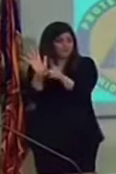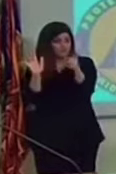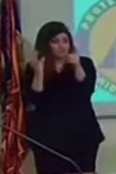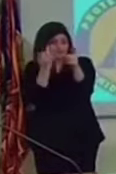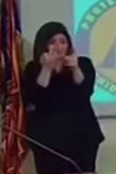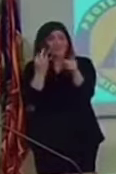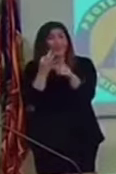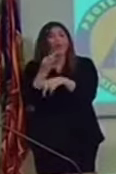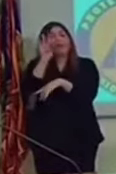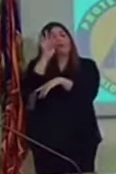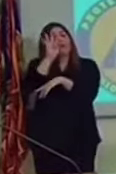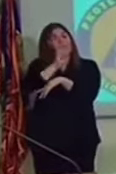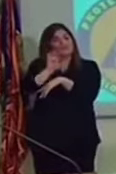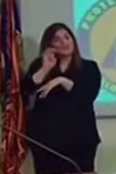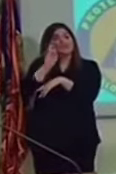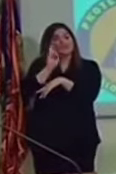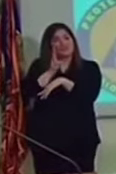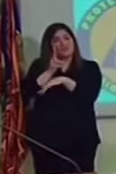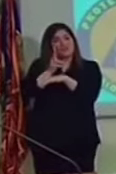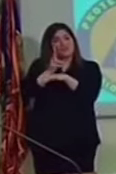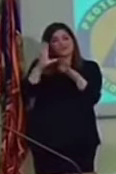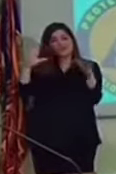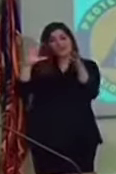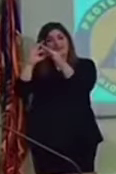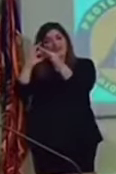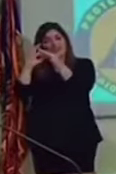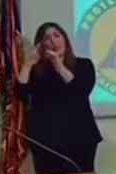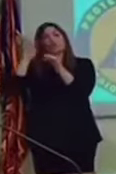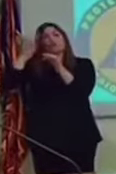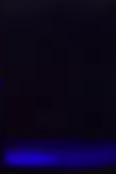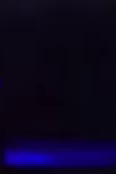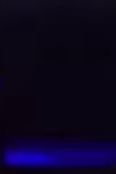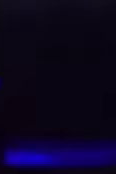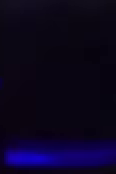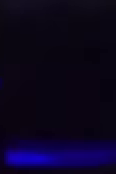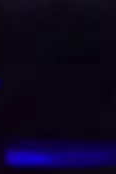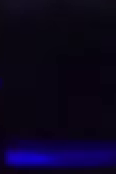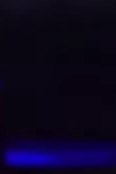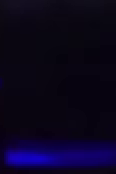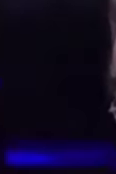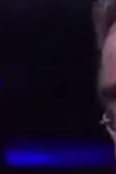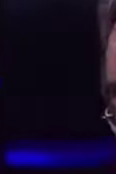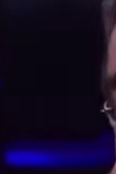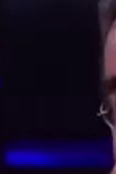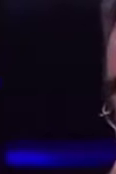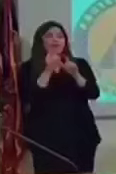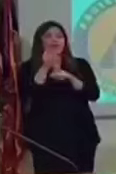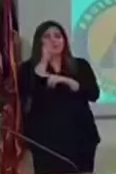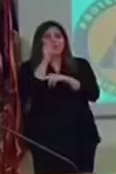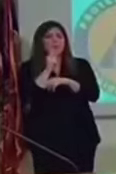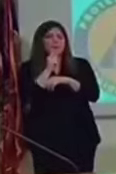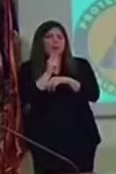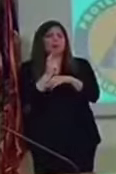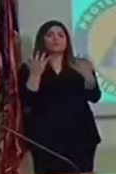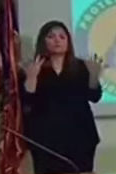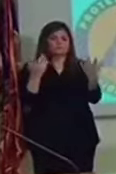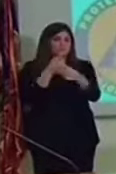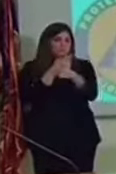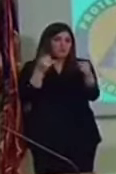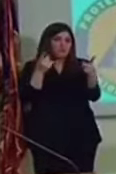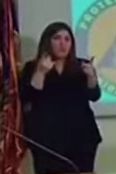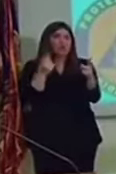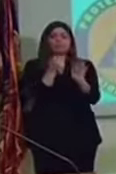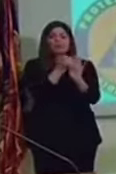sta a 2.170 tamponi come X sta a 47.000 tamponi. Prendete la quota di numero che vi